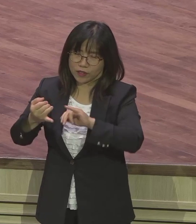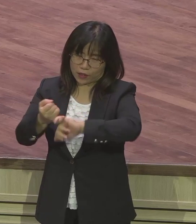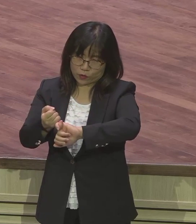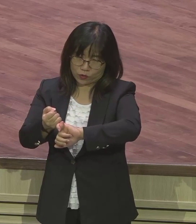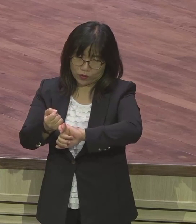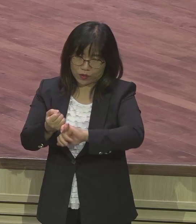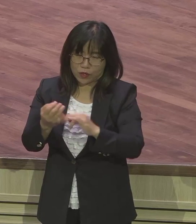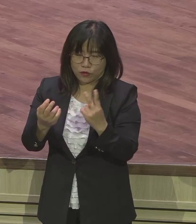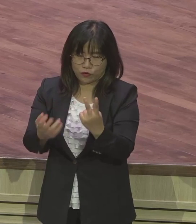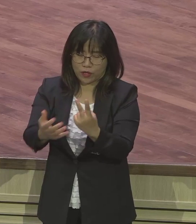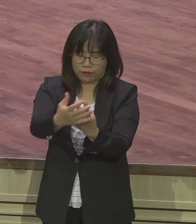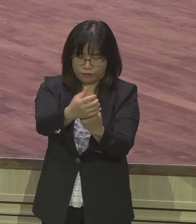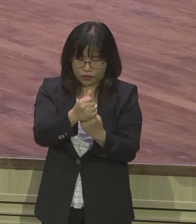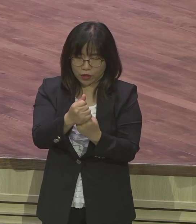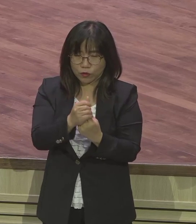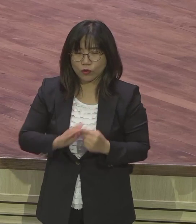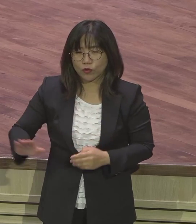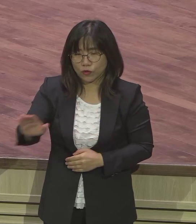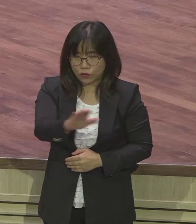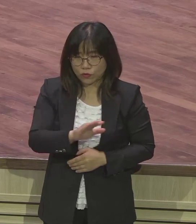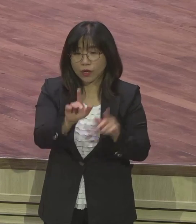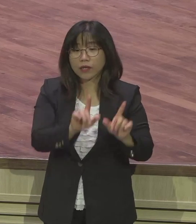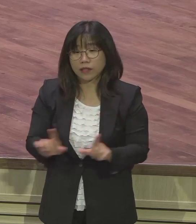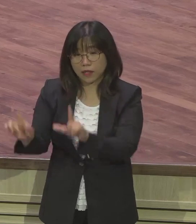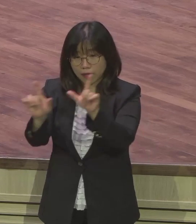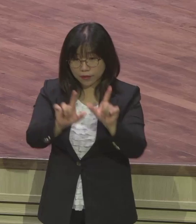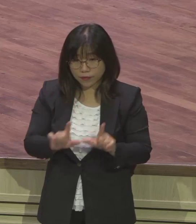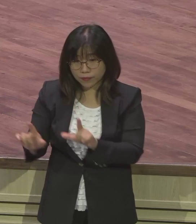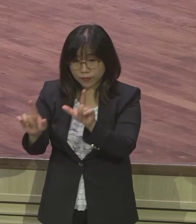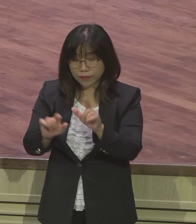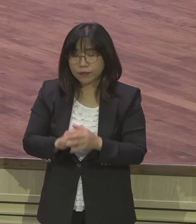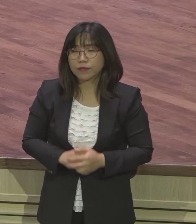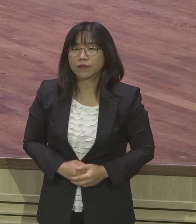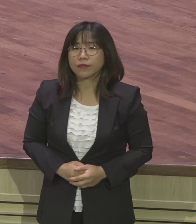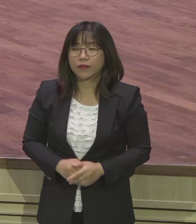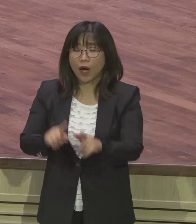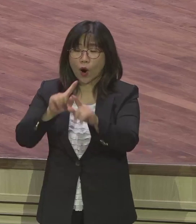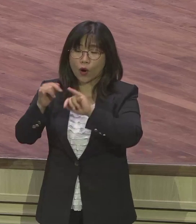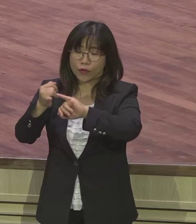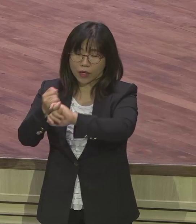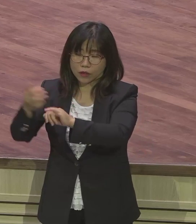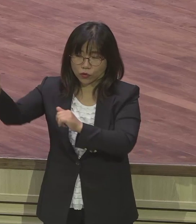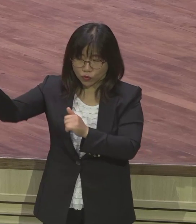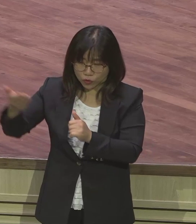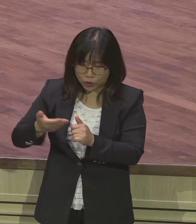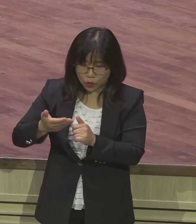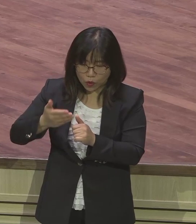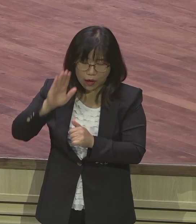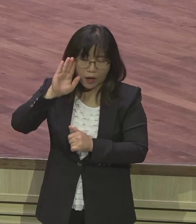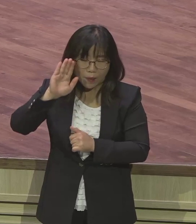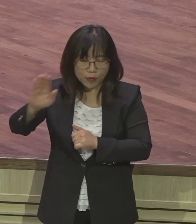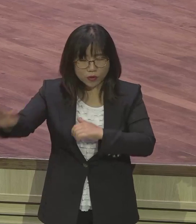성경 시대에 우리가 사는 거예요 그러니까 은약이 어떻게 주어졌고 어떻게 성취되었고 어떻게 이렇게